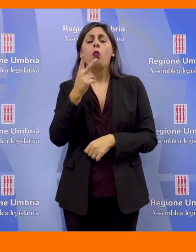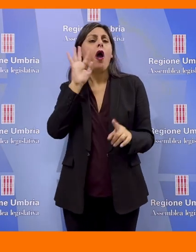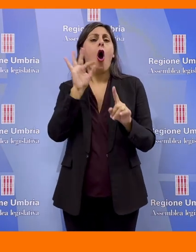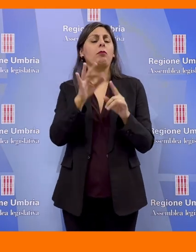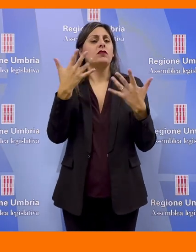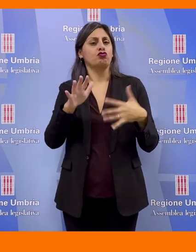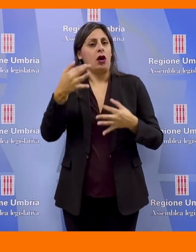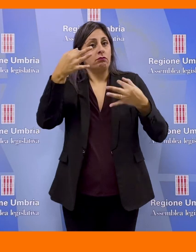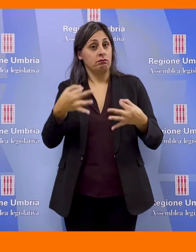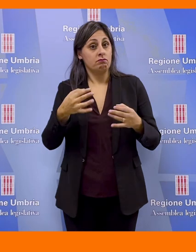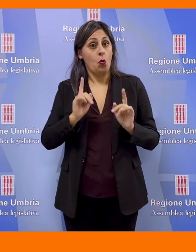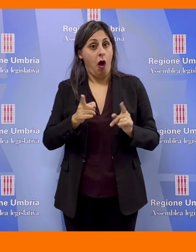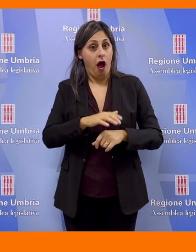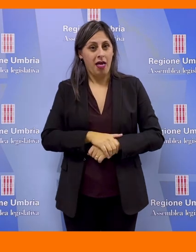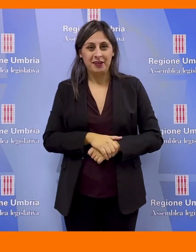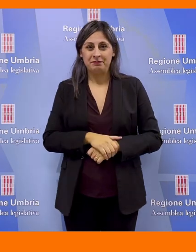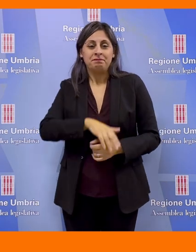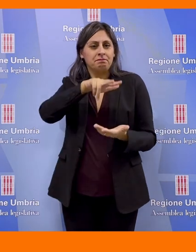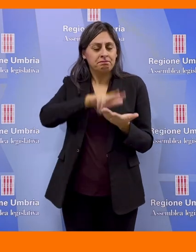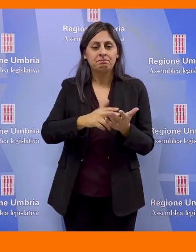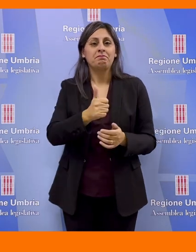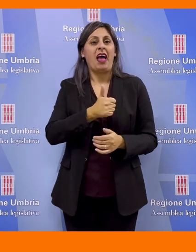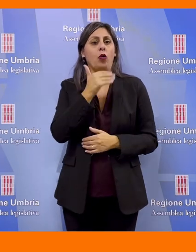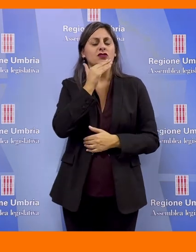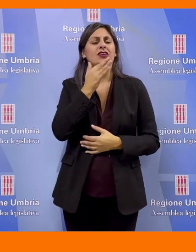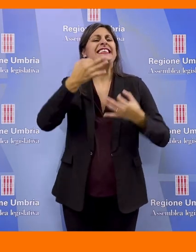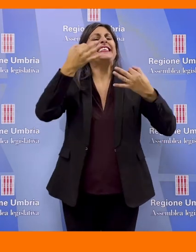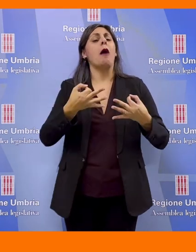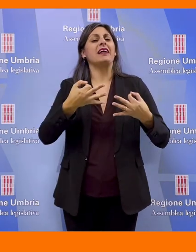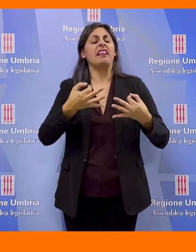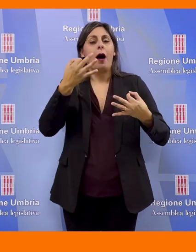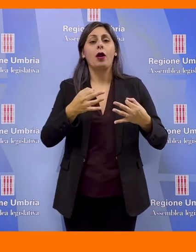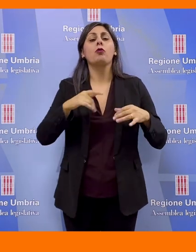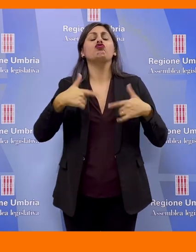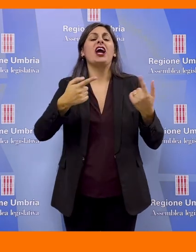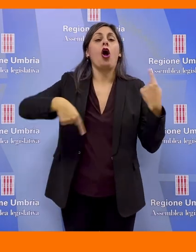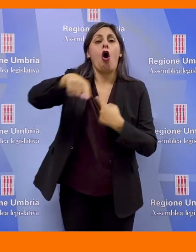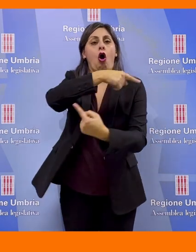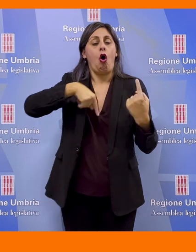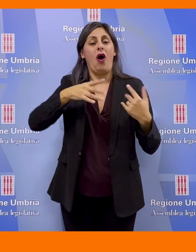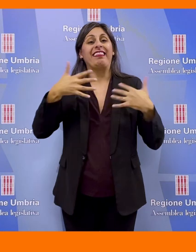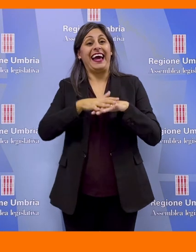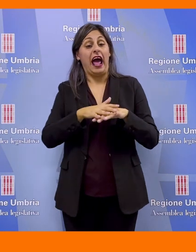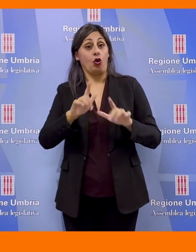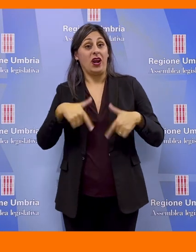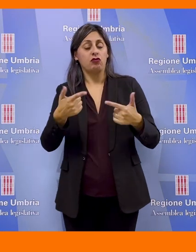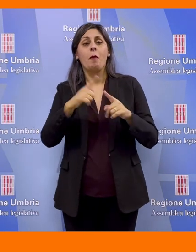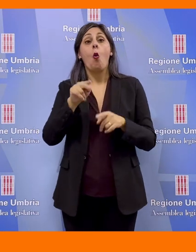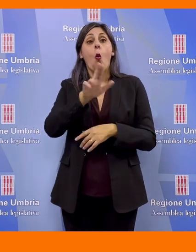Due i traguardi prefissati, garantire la stabilità e l'autosufficienza regionale del ciclo integrato dei rifiuti e collocare l